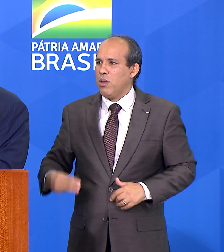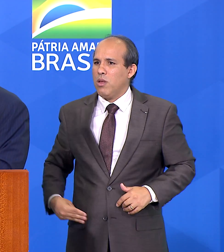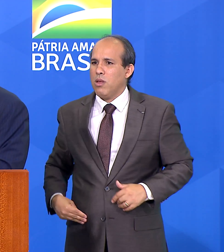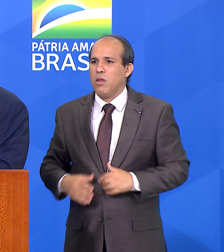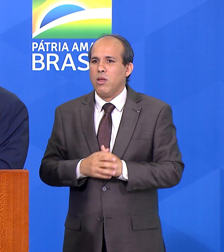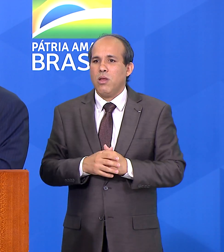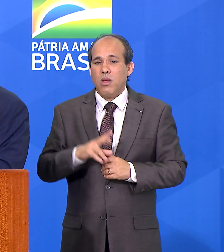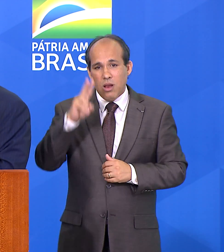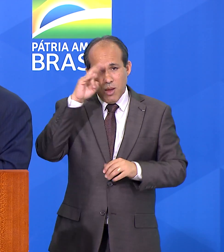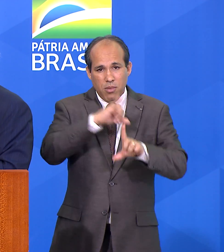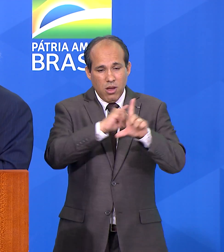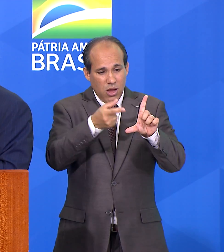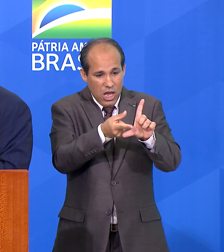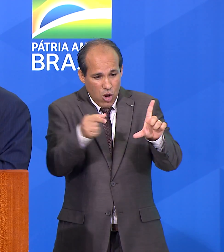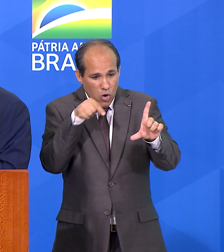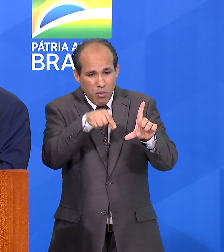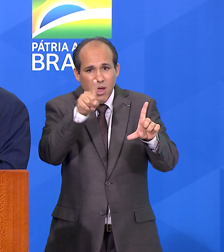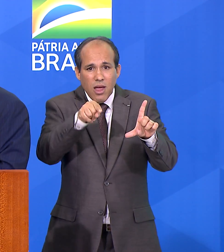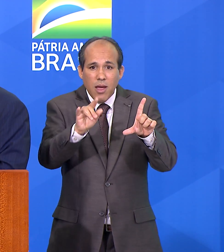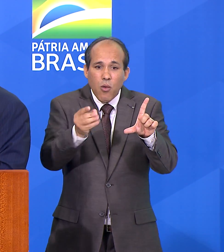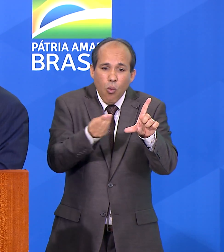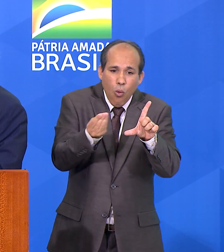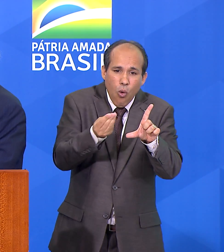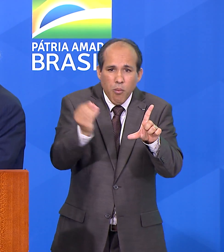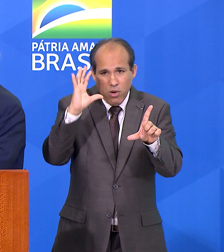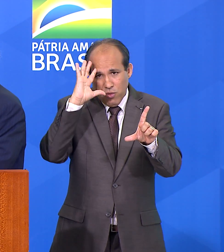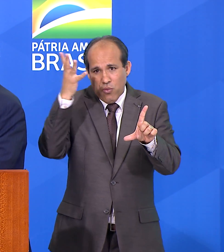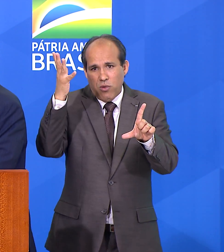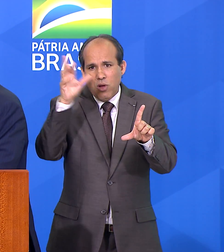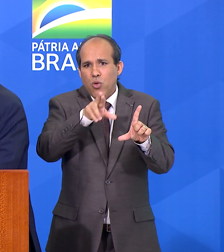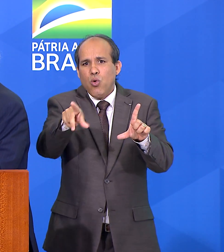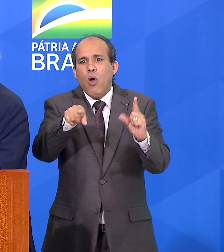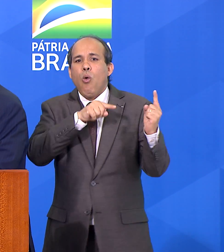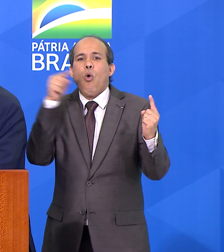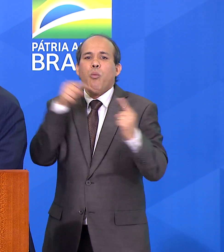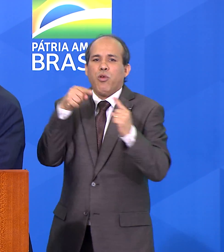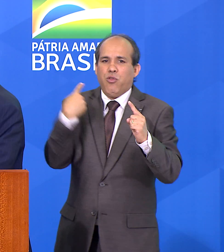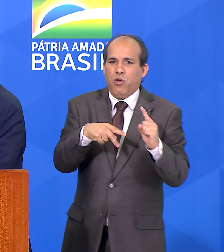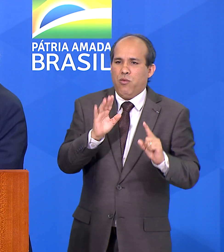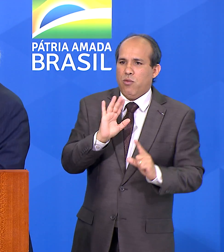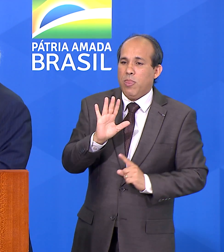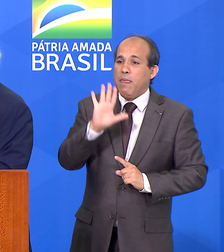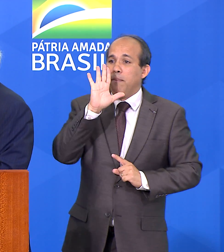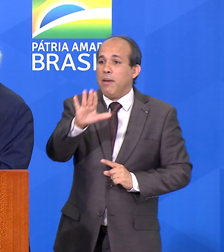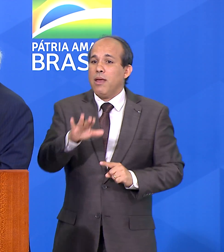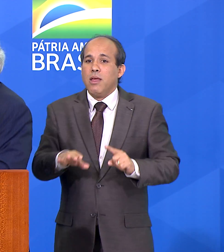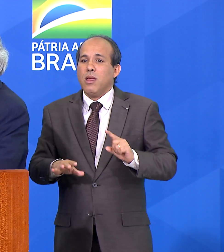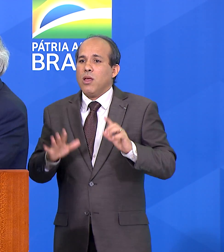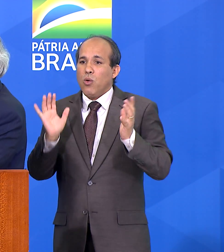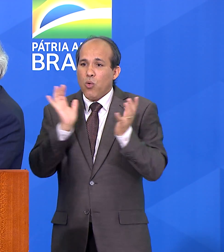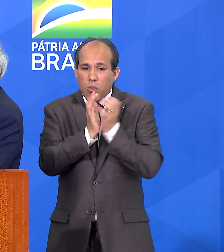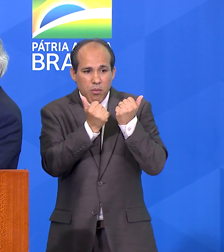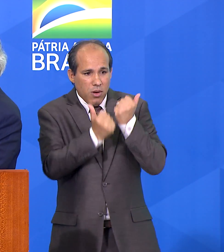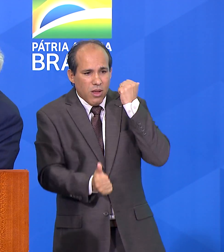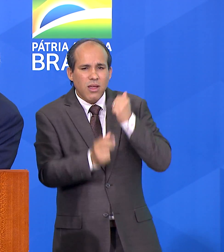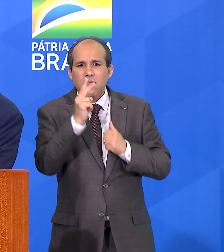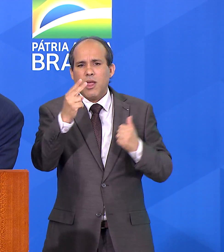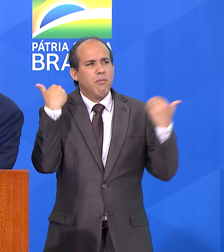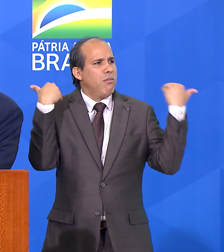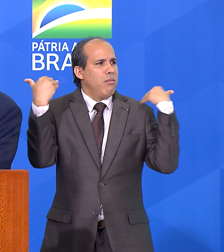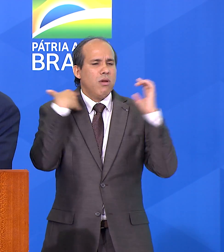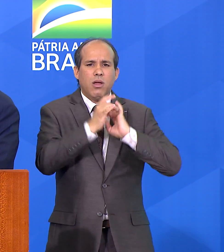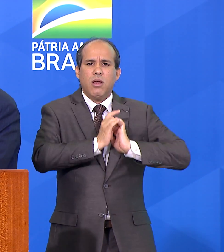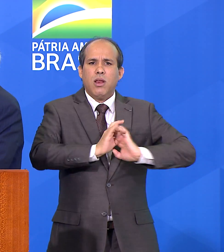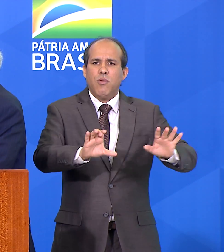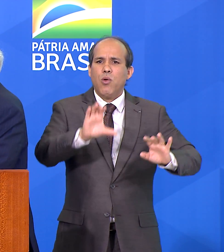não é fim. Economia é meio. Então, nossas equipes estão sempre à disposição dos outros ministérios, trabalhando para a COP26